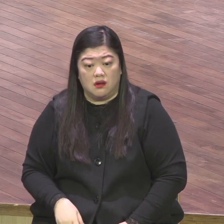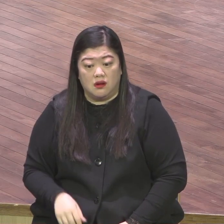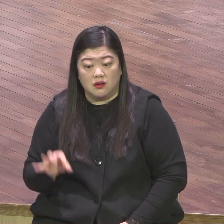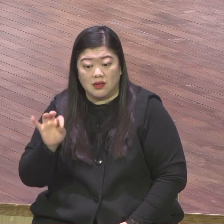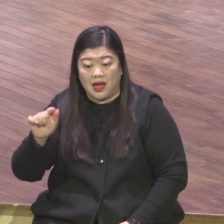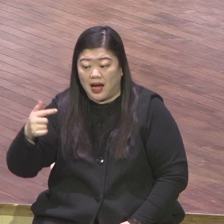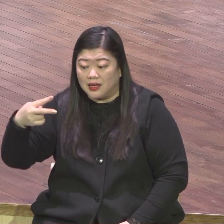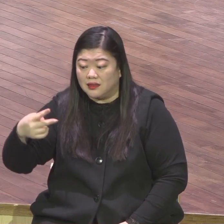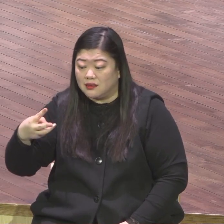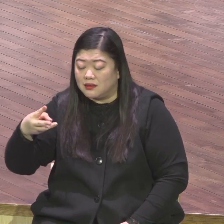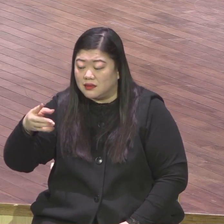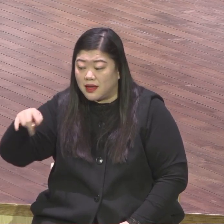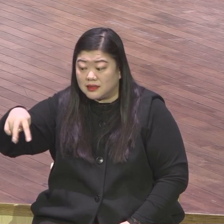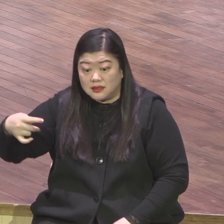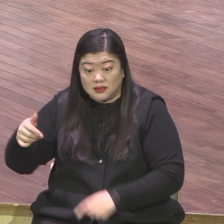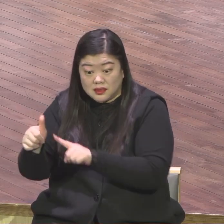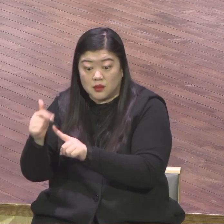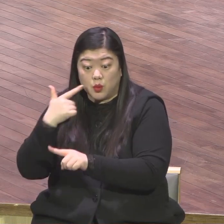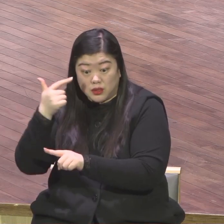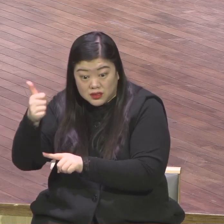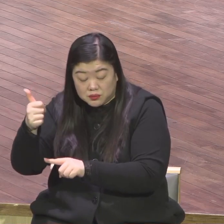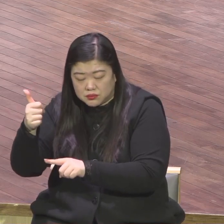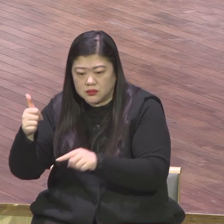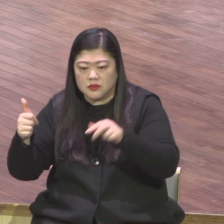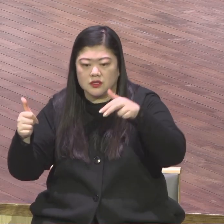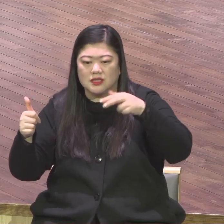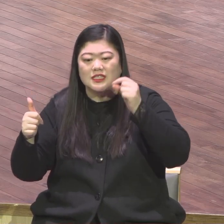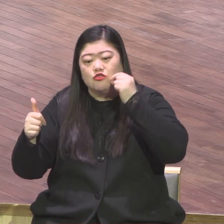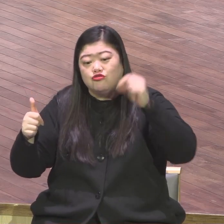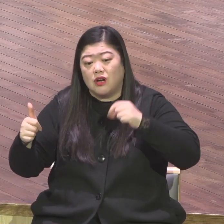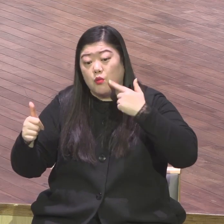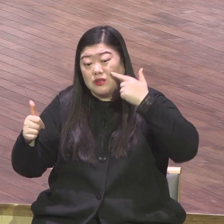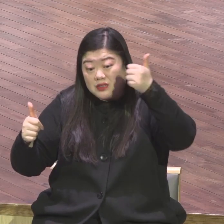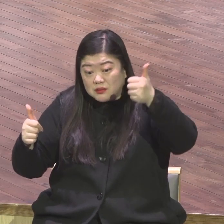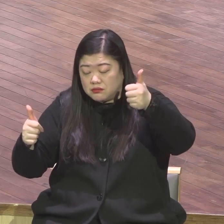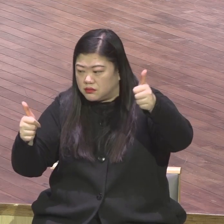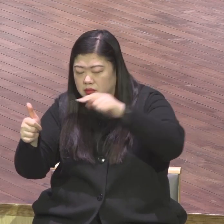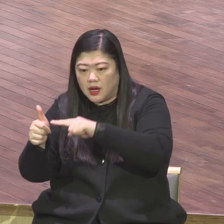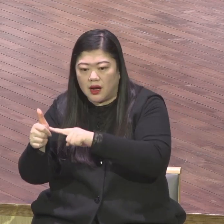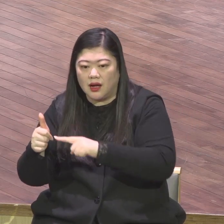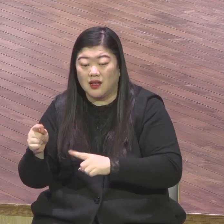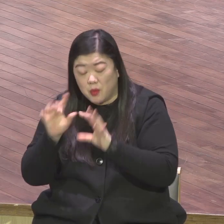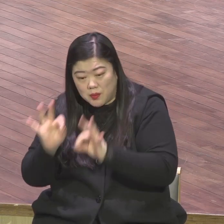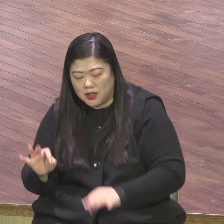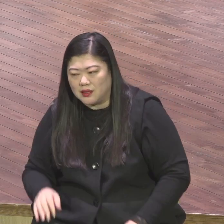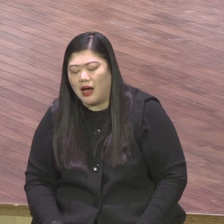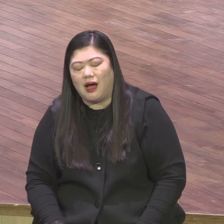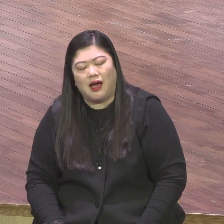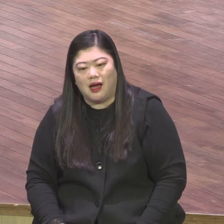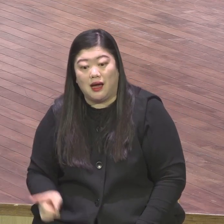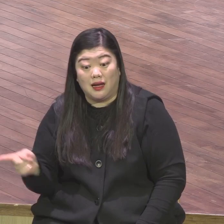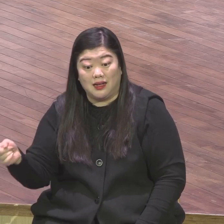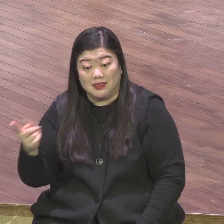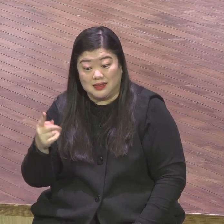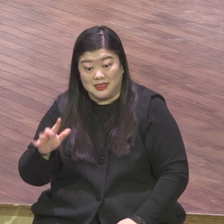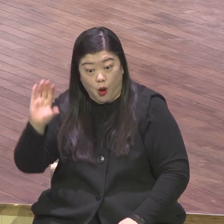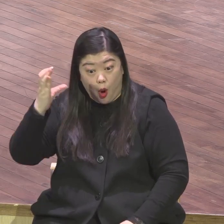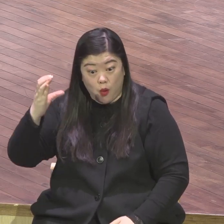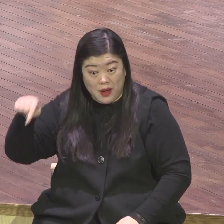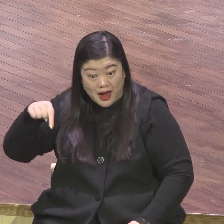정무실과 같아요 전 이 남미를 딱 파고돌아 마당발 마당발 무슨 말입니까 현지에 있는